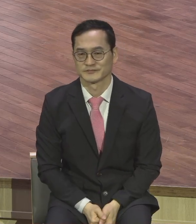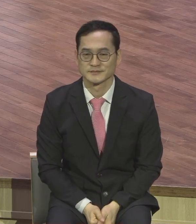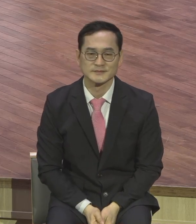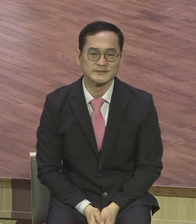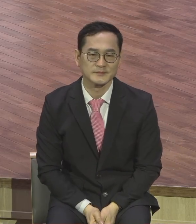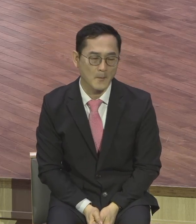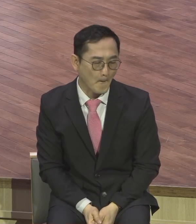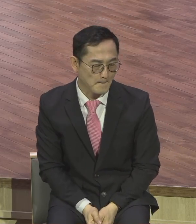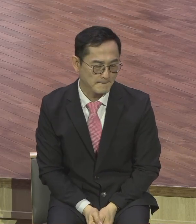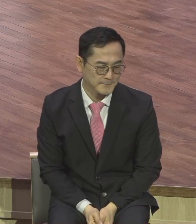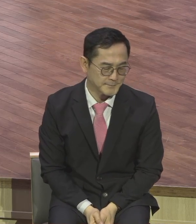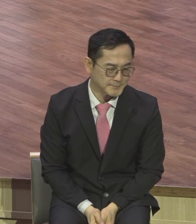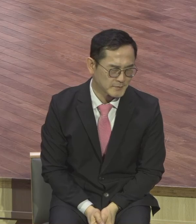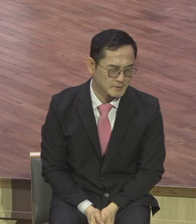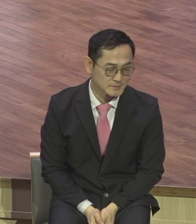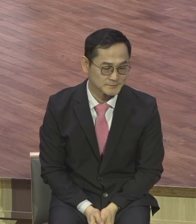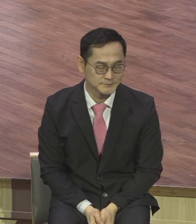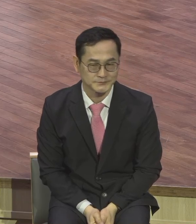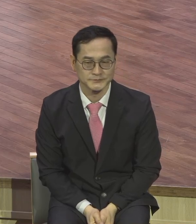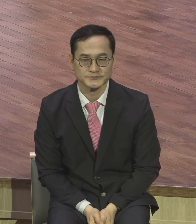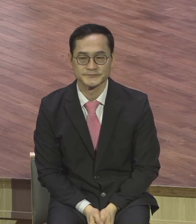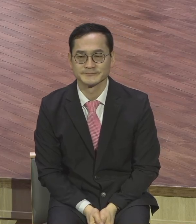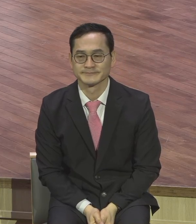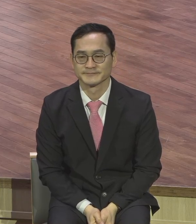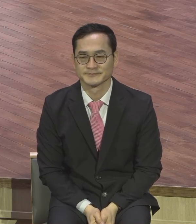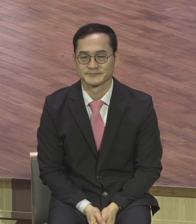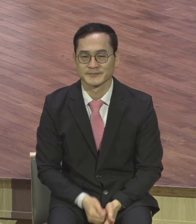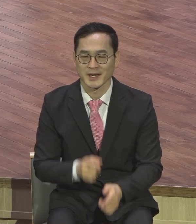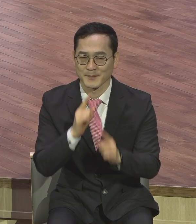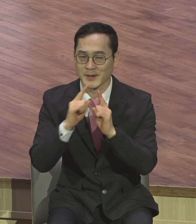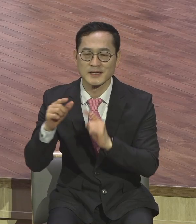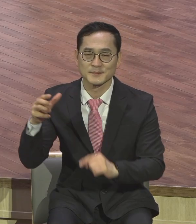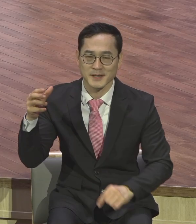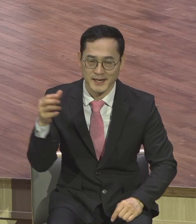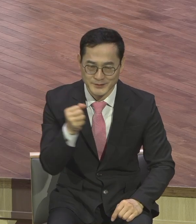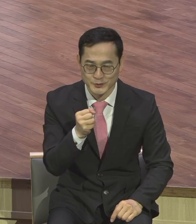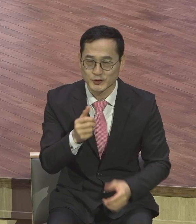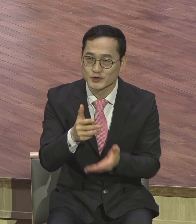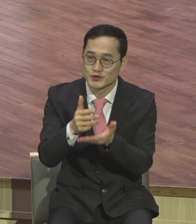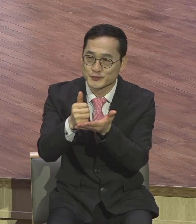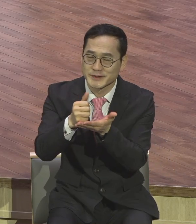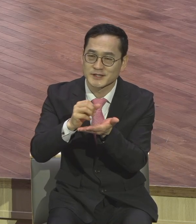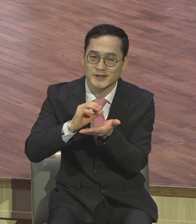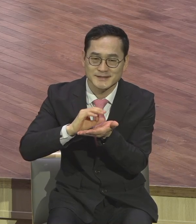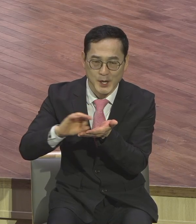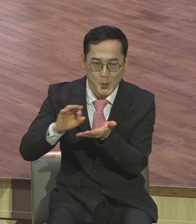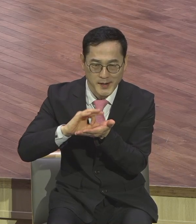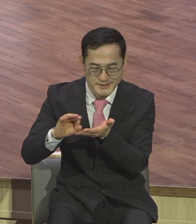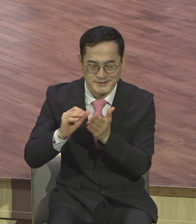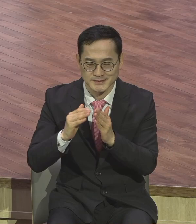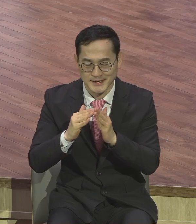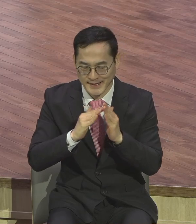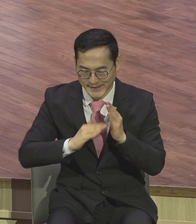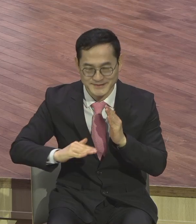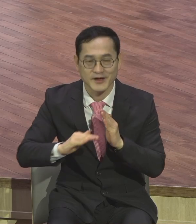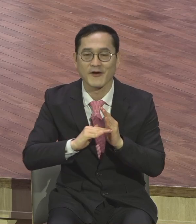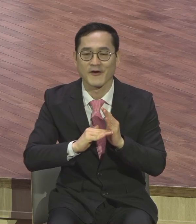이것을 말씀 가지고 죽게 쓰임받는 가정이란 제목으로 말씀을 드립니다.